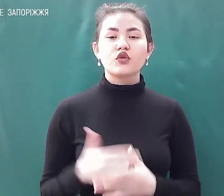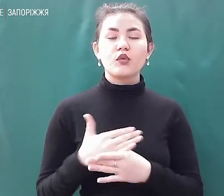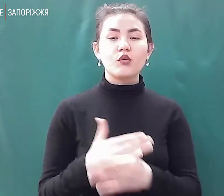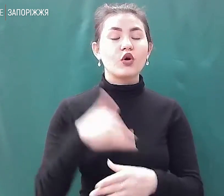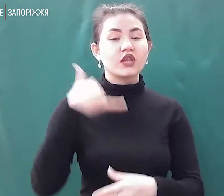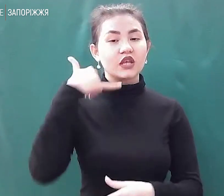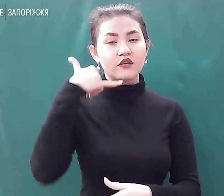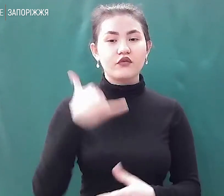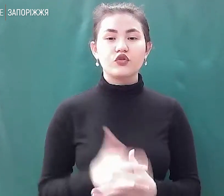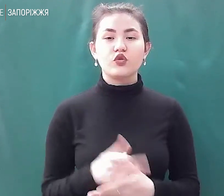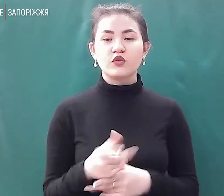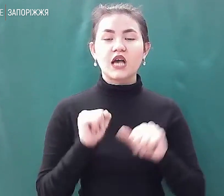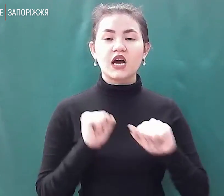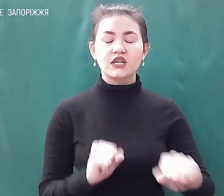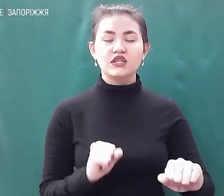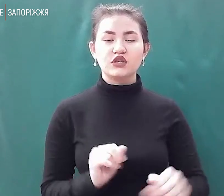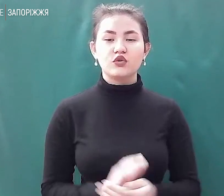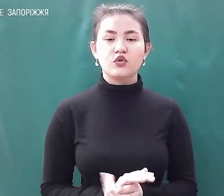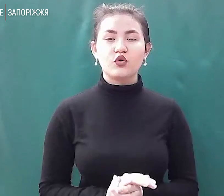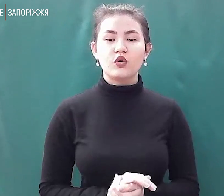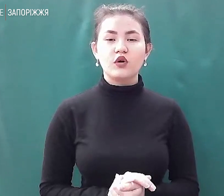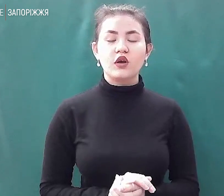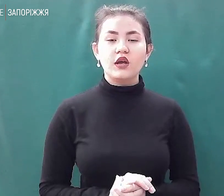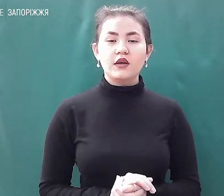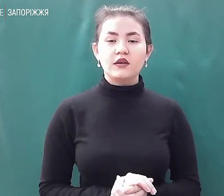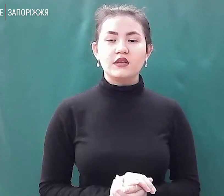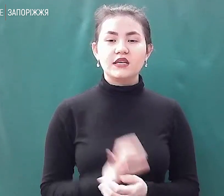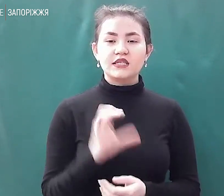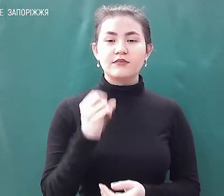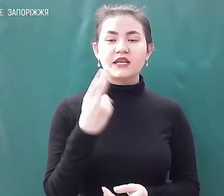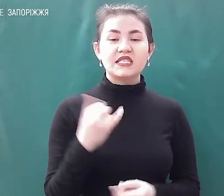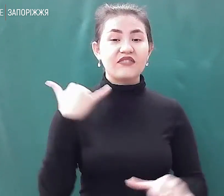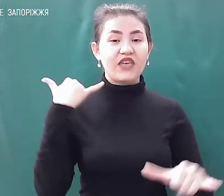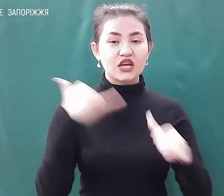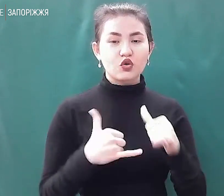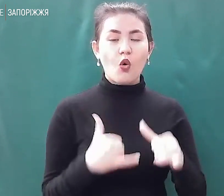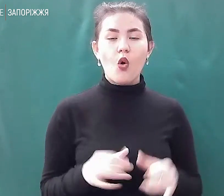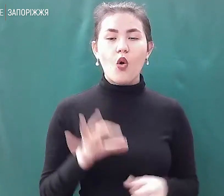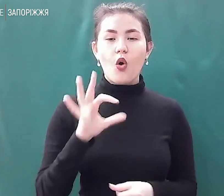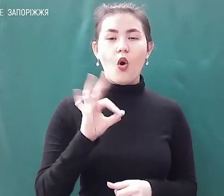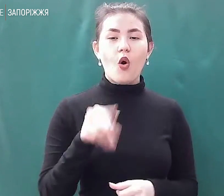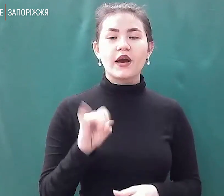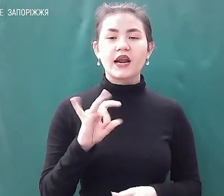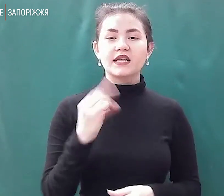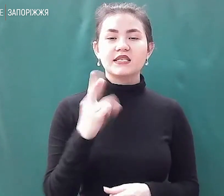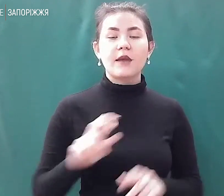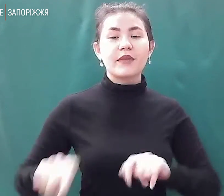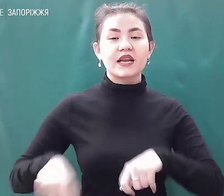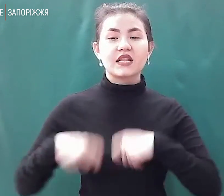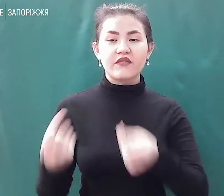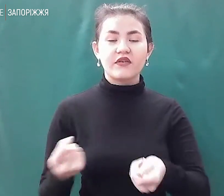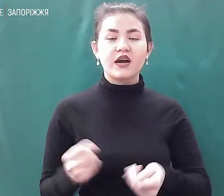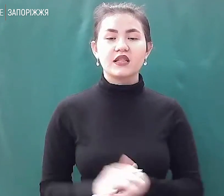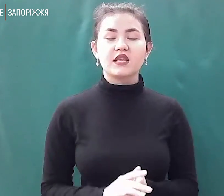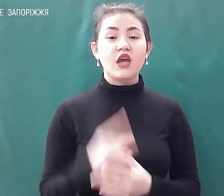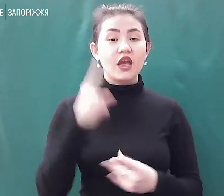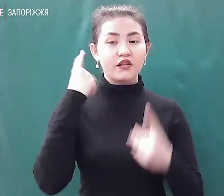захищеного стадіжку, операція, і передавати оперативно одному інформацію, яку вони отримують